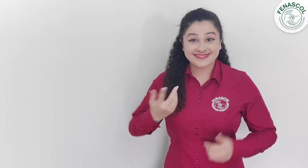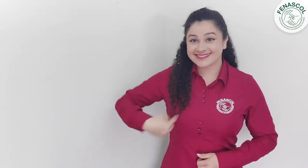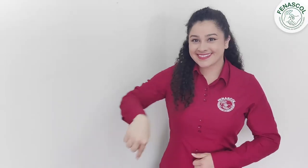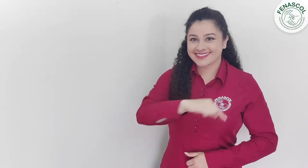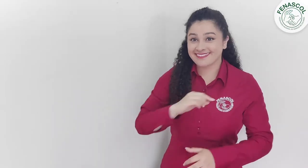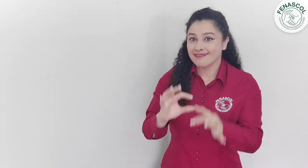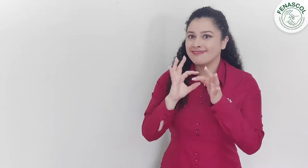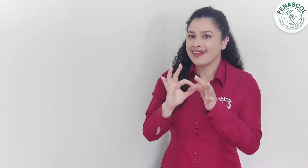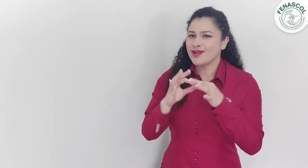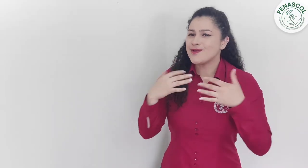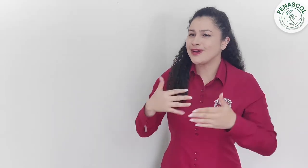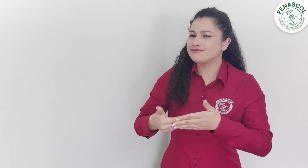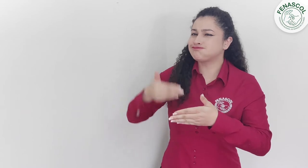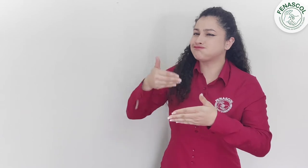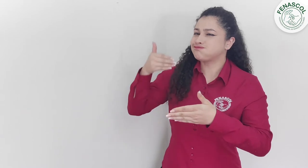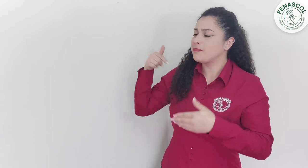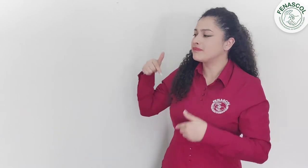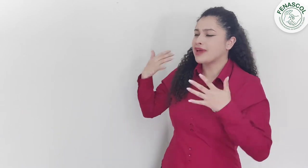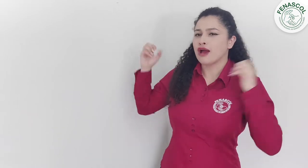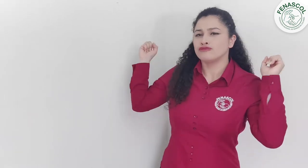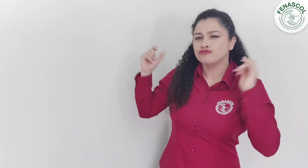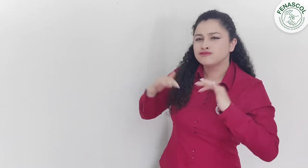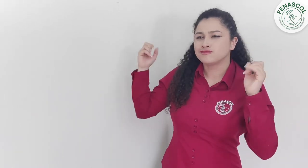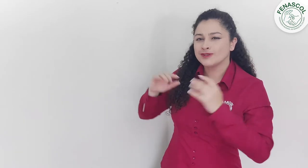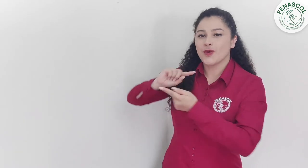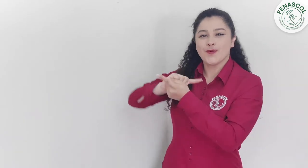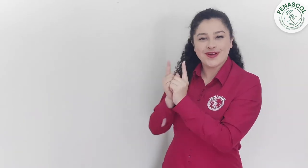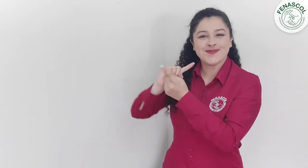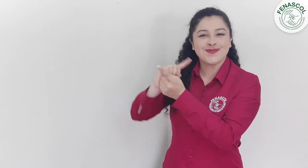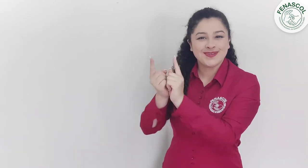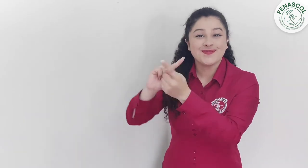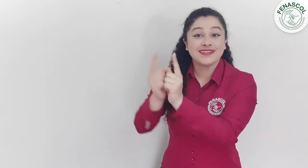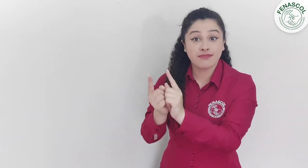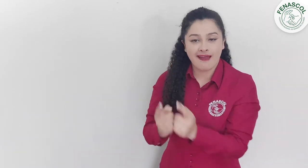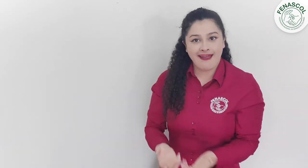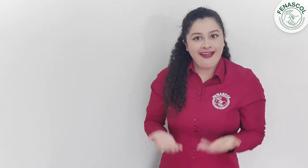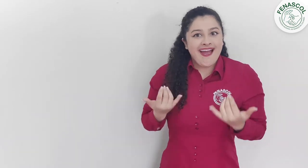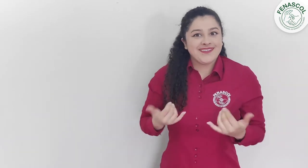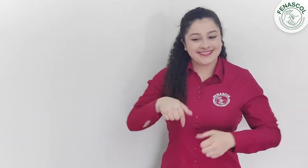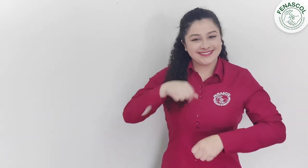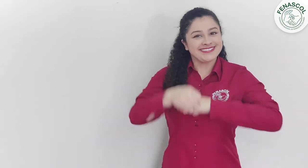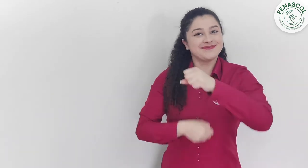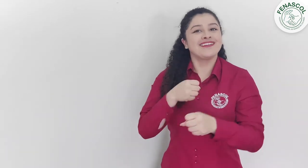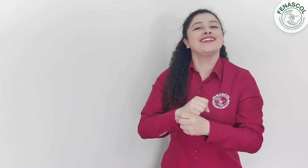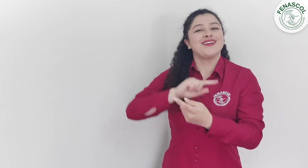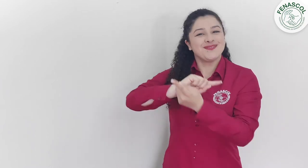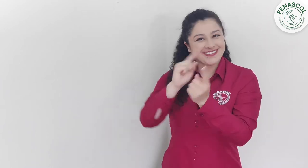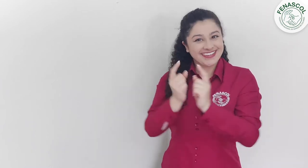En el pasado, FENASCOL ha realizado diferentes congresos y encuentros. Este año realizará el encuentro,